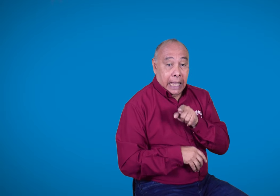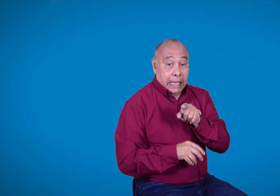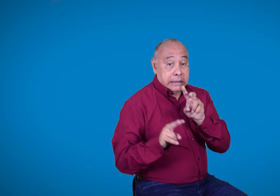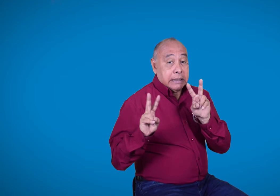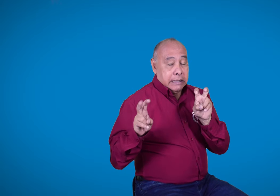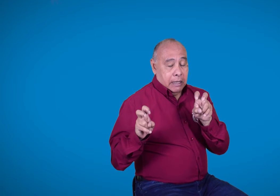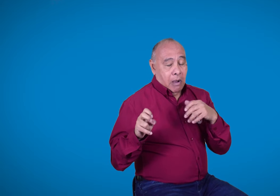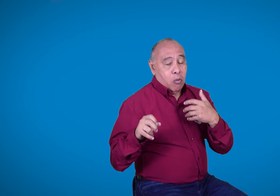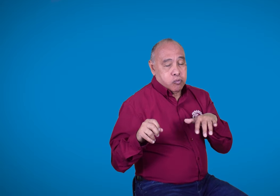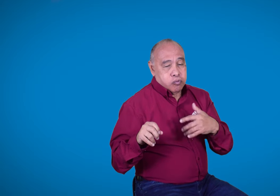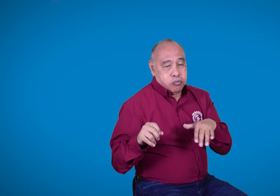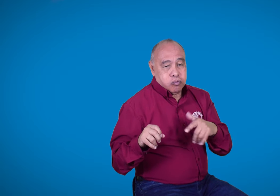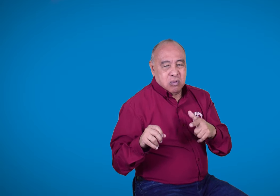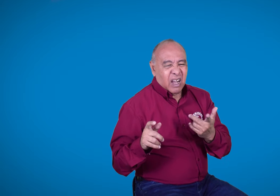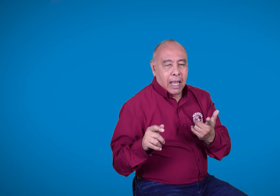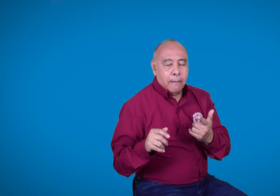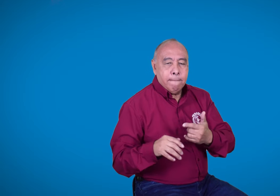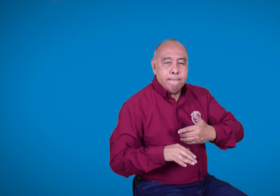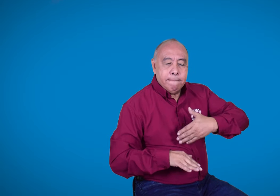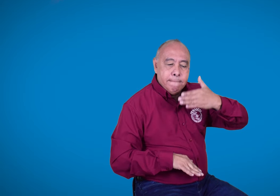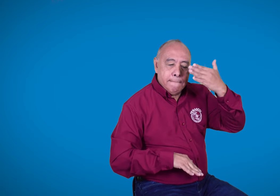todas las entidades, tanto públicas como privadas,